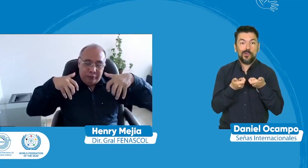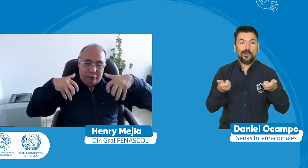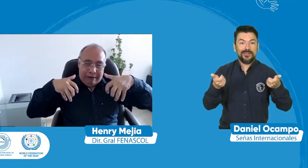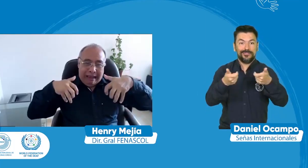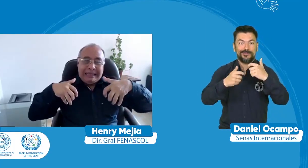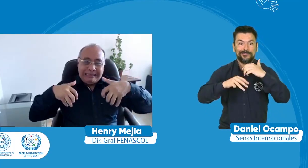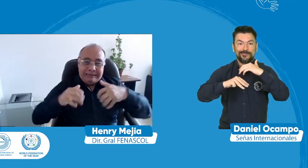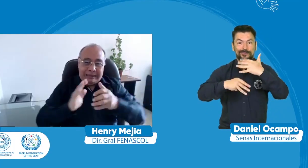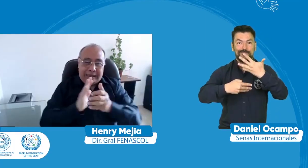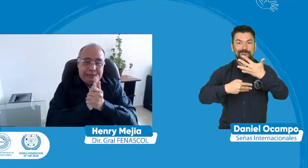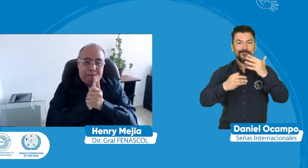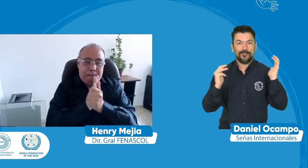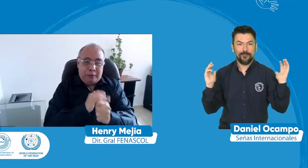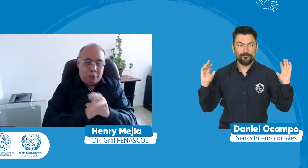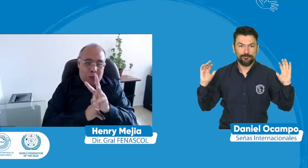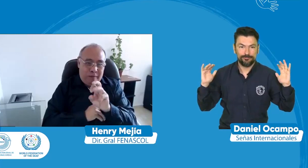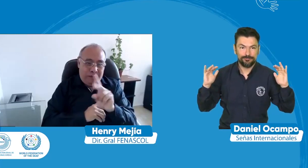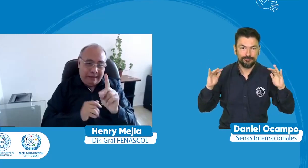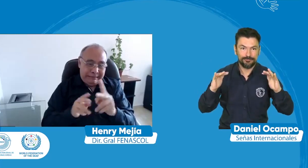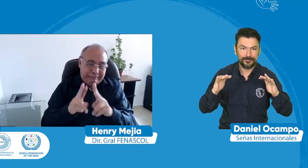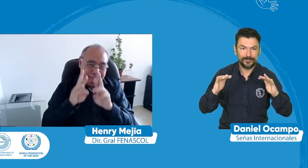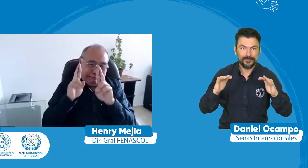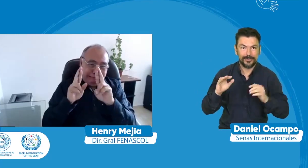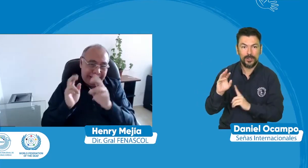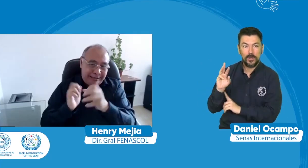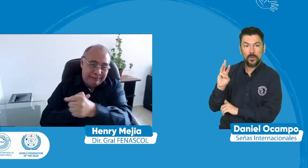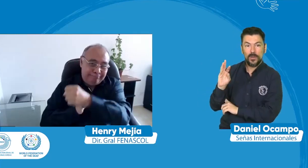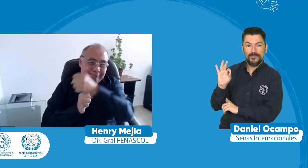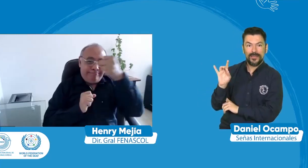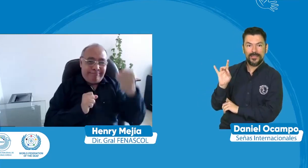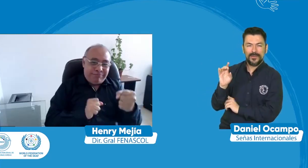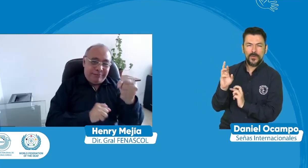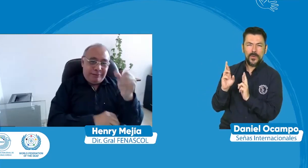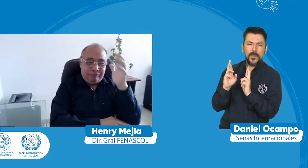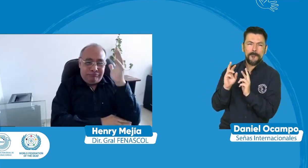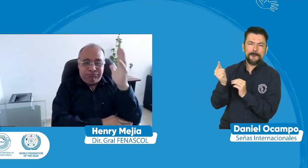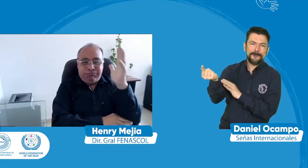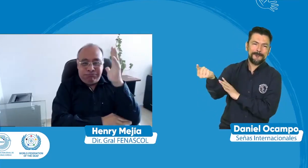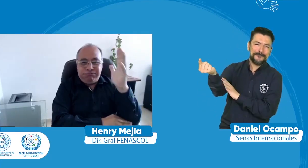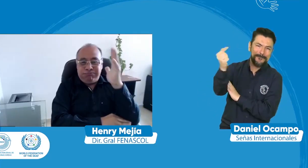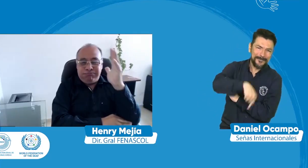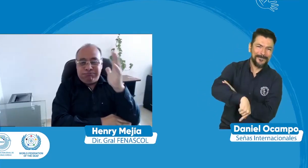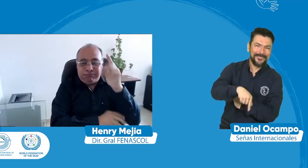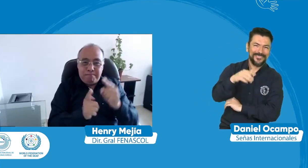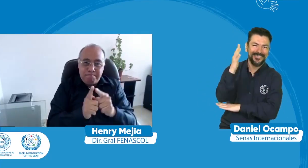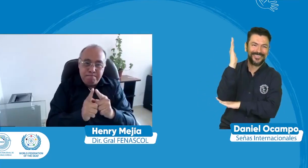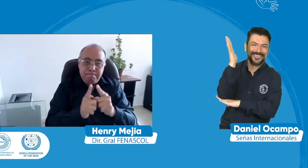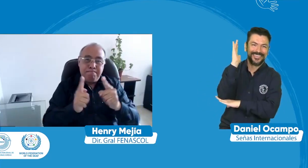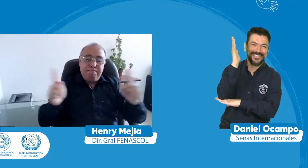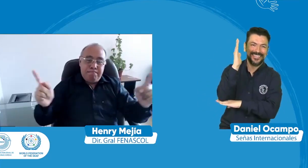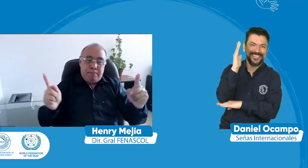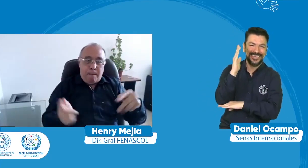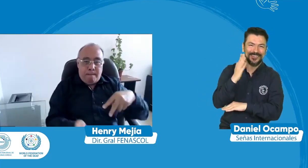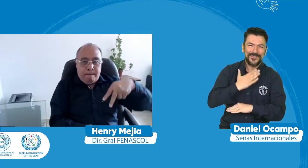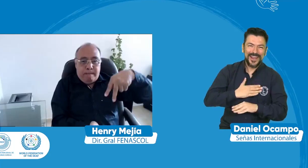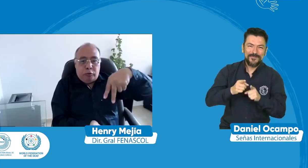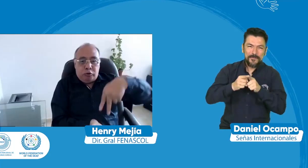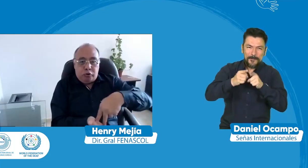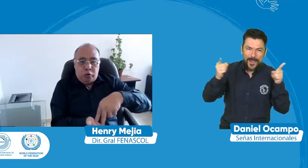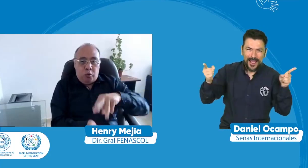octavo congreso que tendremos y pues esperemos que también esté personas de la WPD para que nos